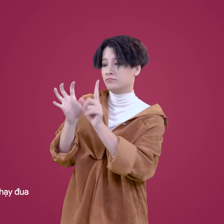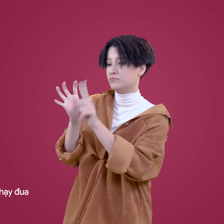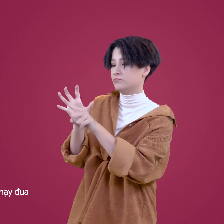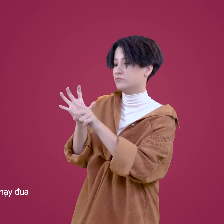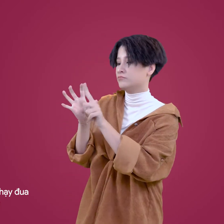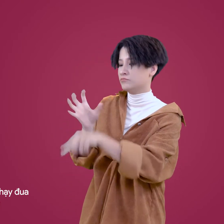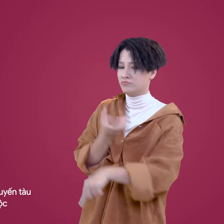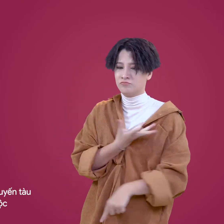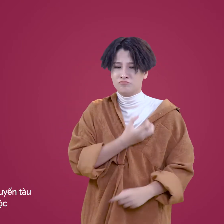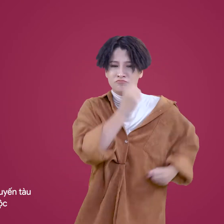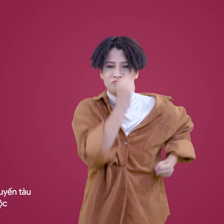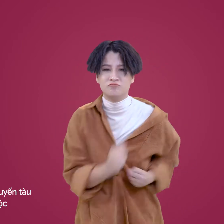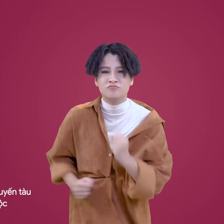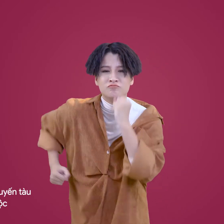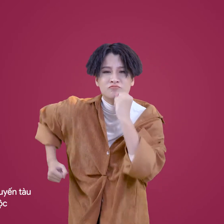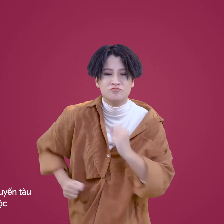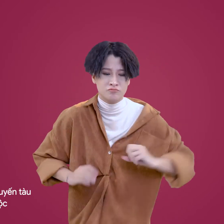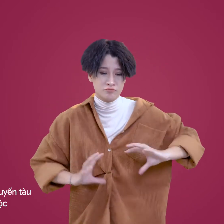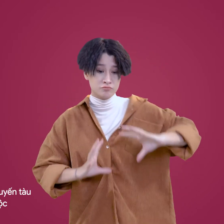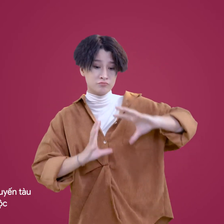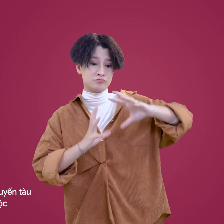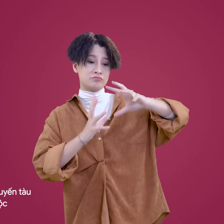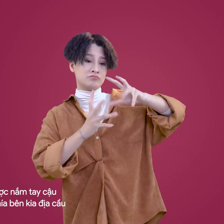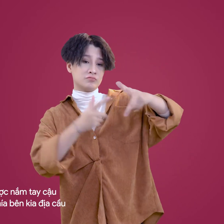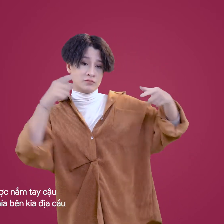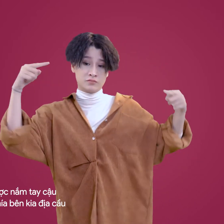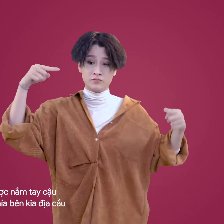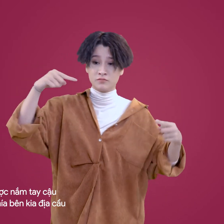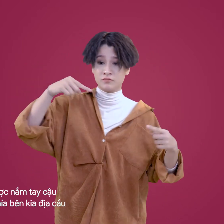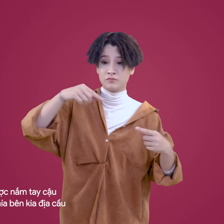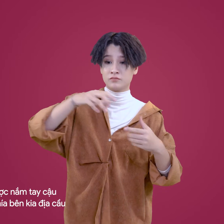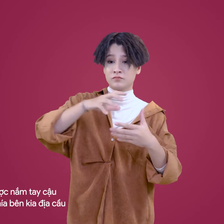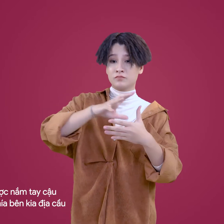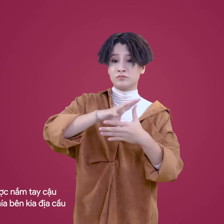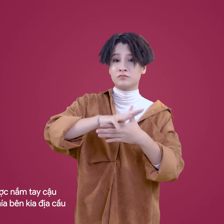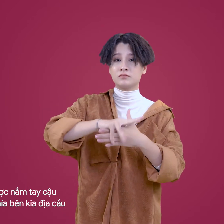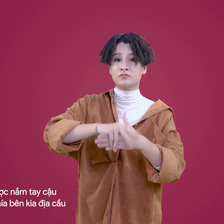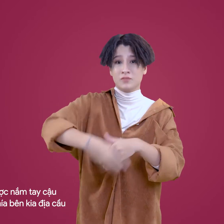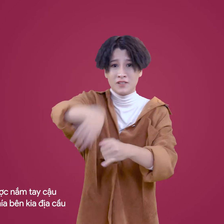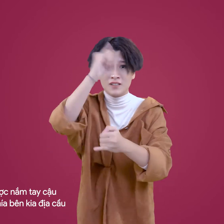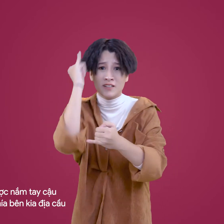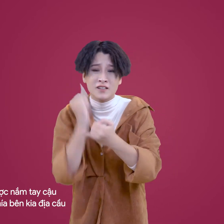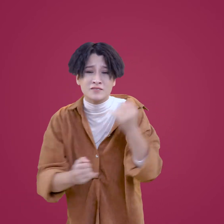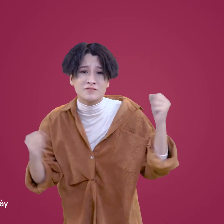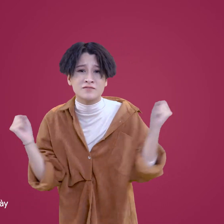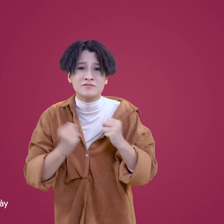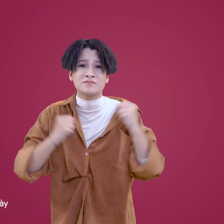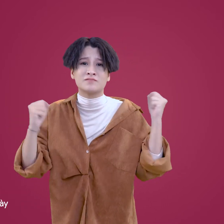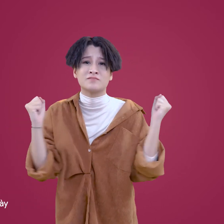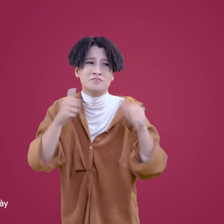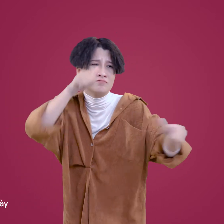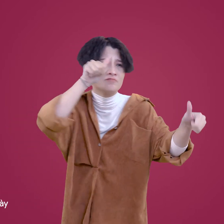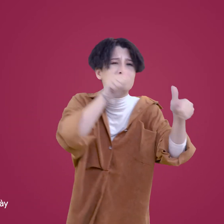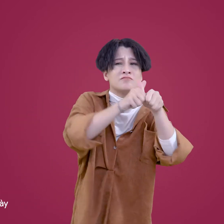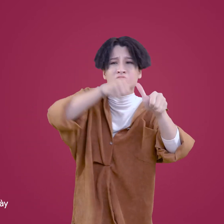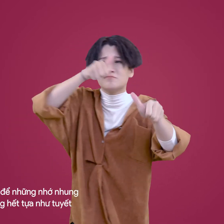달려가네 홀로 남은 설문역차 네 손잡고 지금 반가편까지 가 겨울을 끝내봐